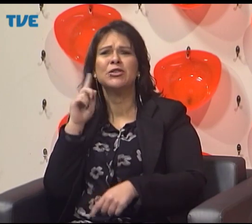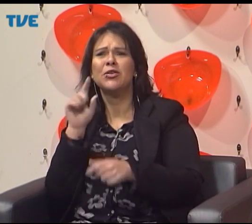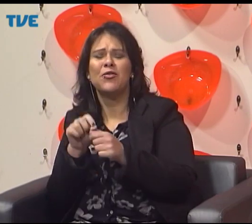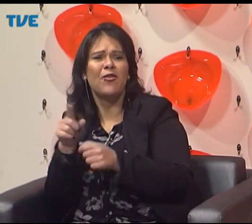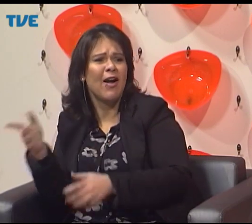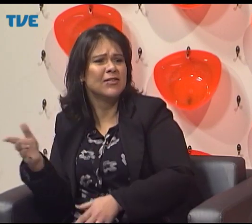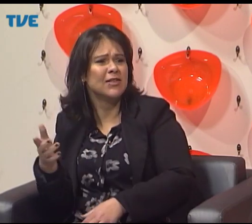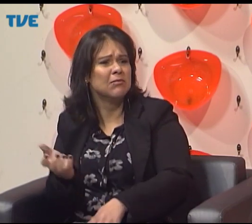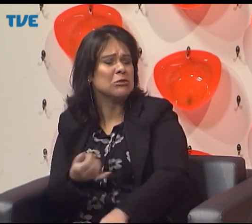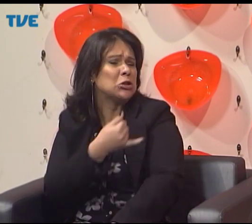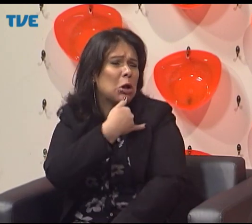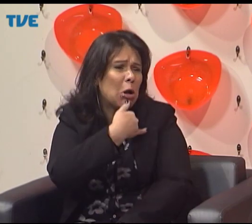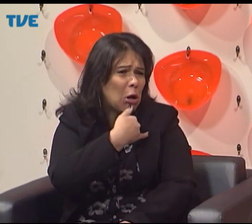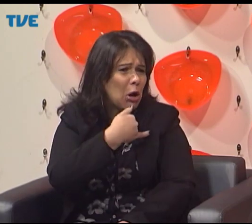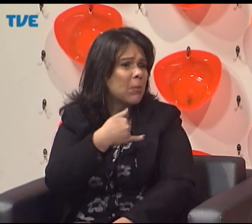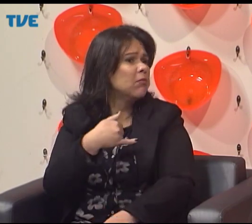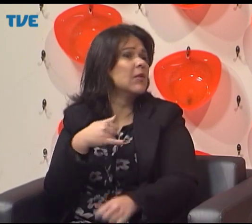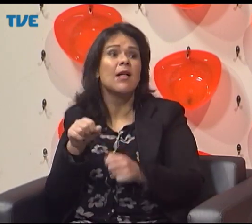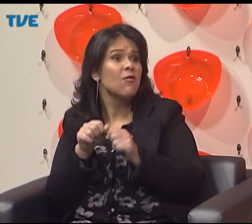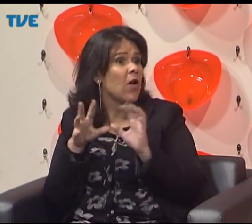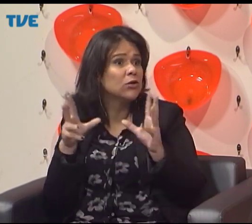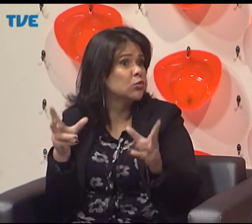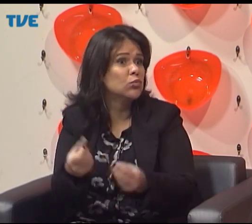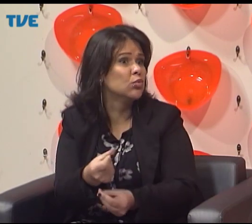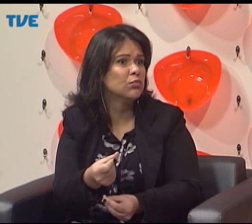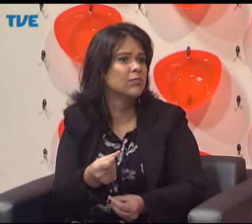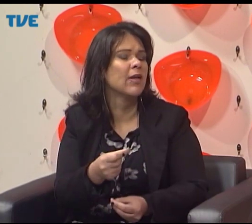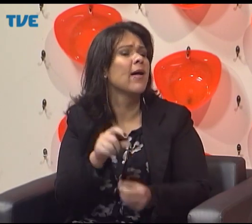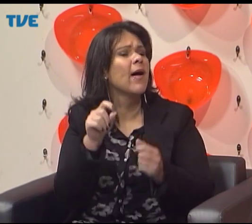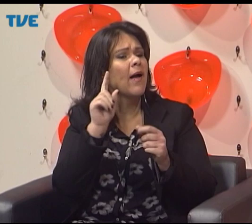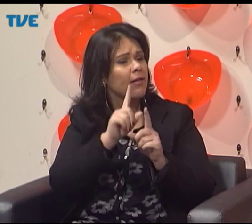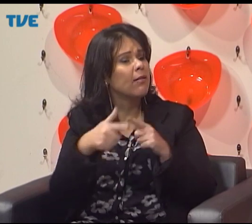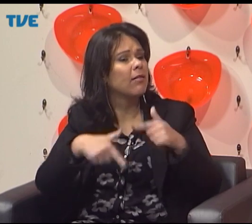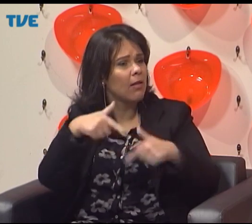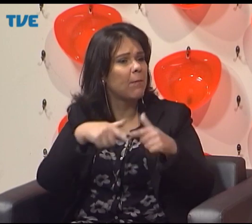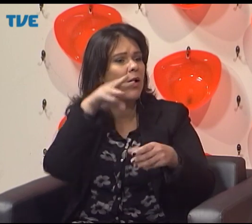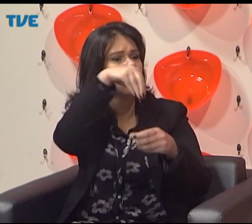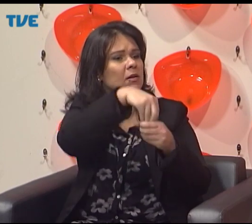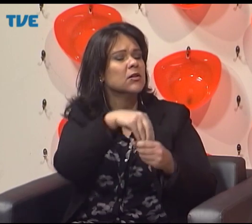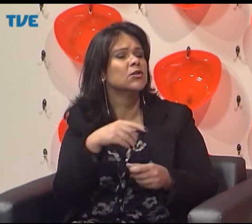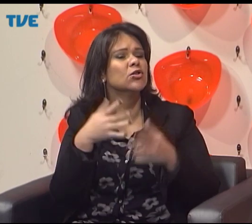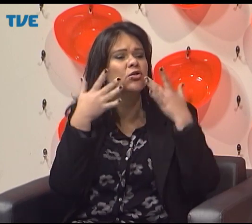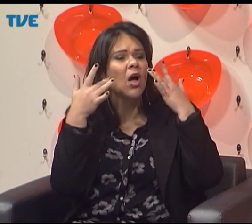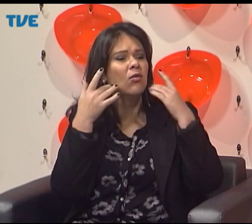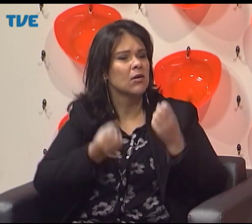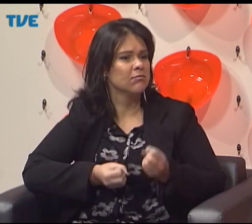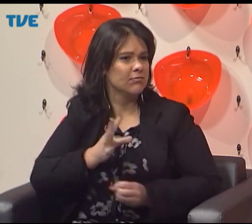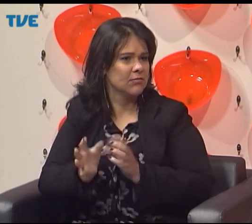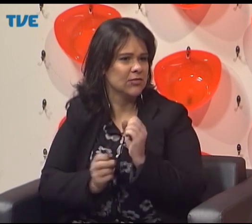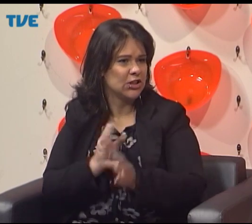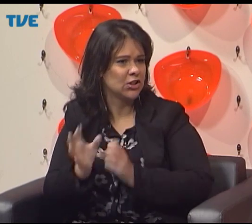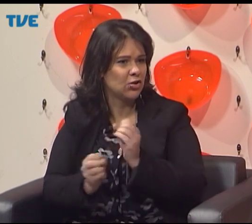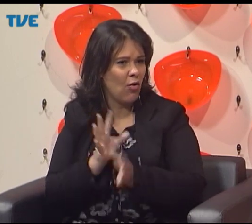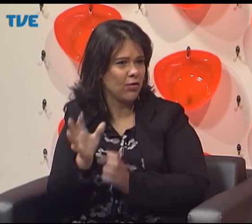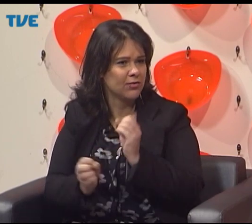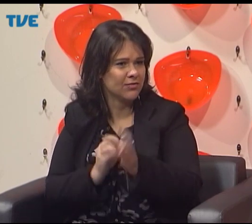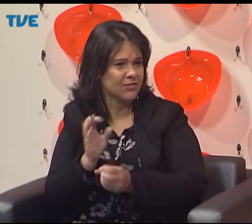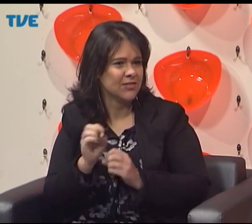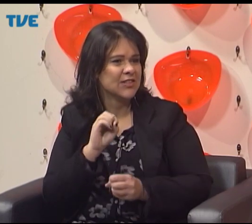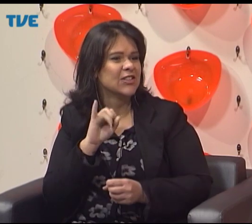humorístico, o teatro de drama. Todas essas peças, tem surdos que se identificam em cada um, e isso